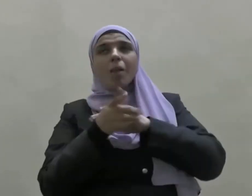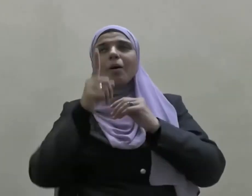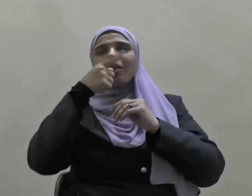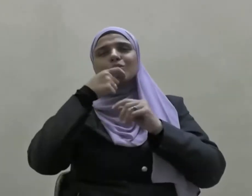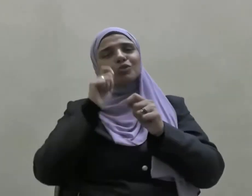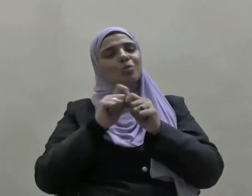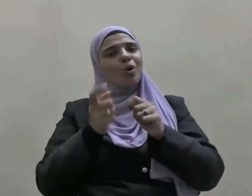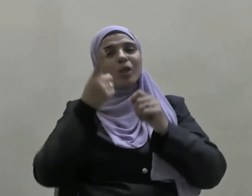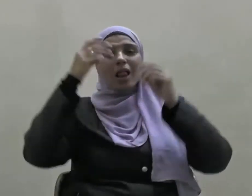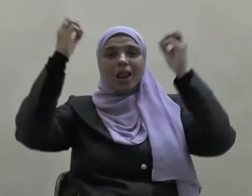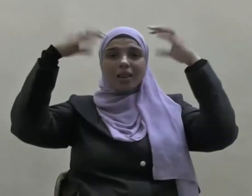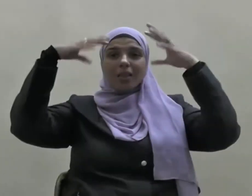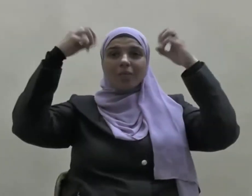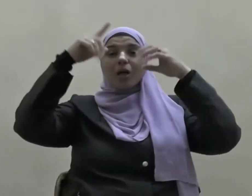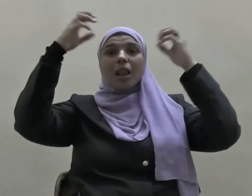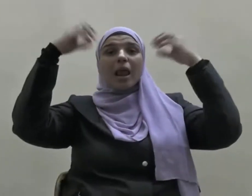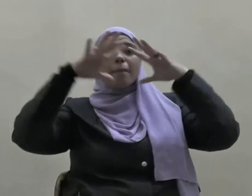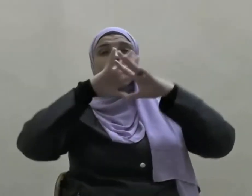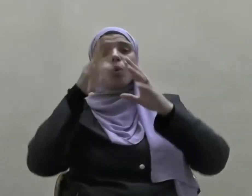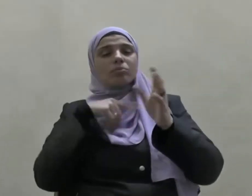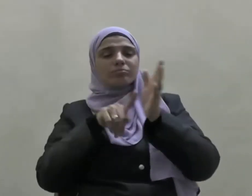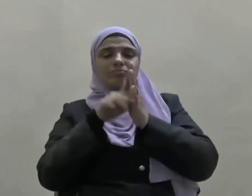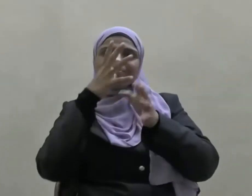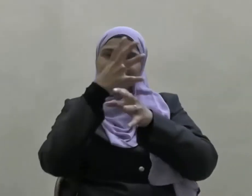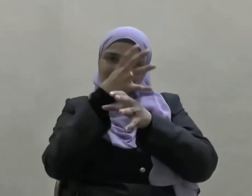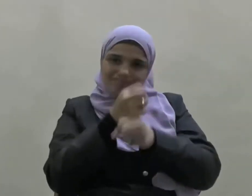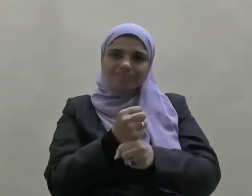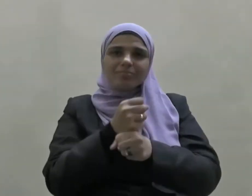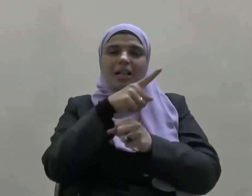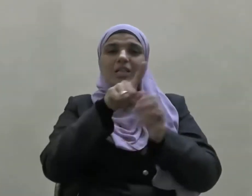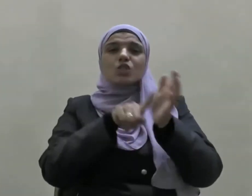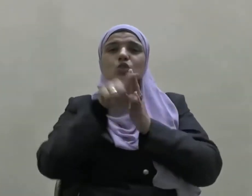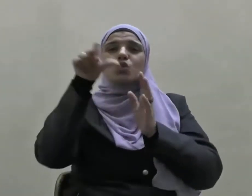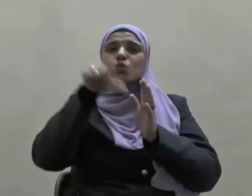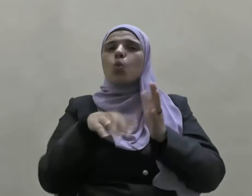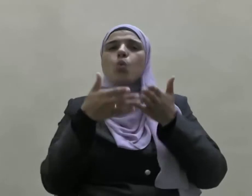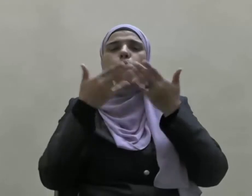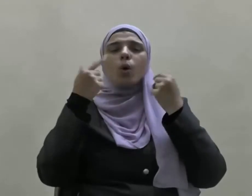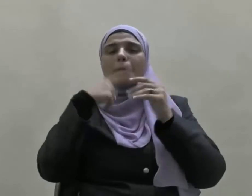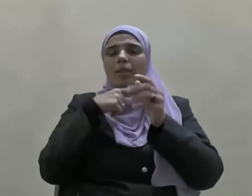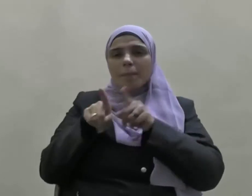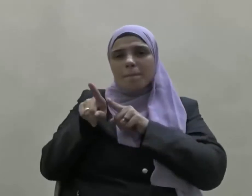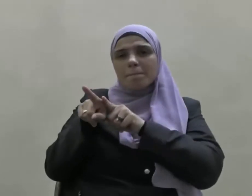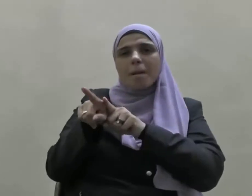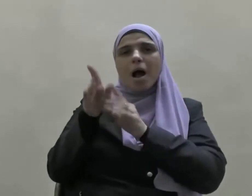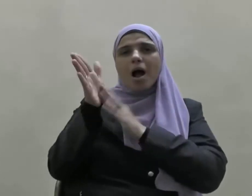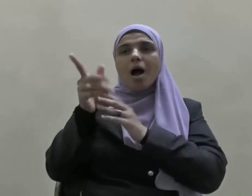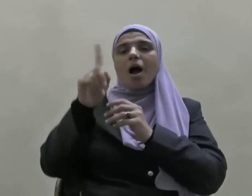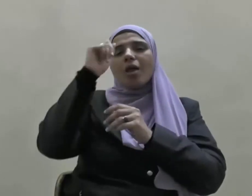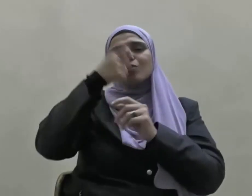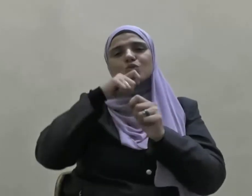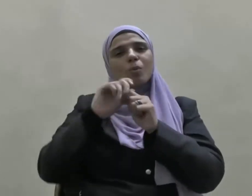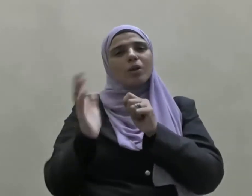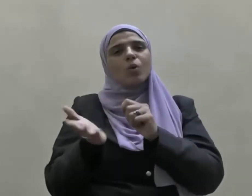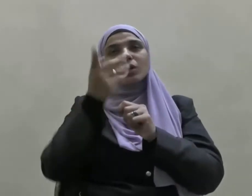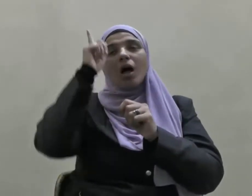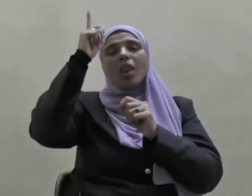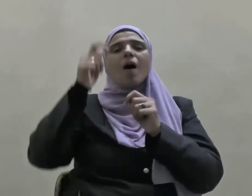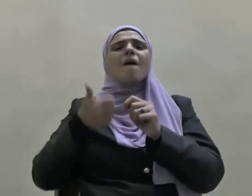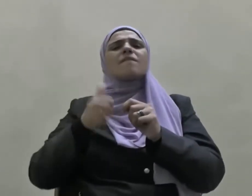بنعمة من الله وفضل لم يمسسهم سوء واتبعوا رضوان الله والله ذو